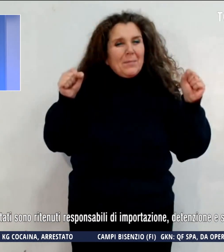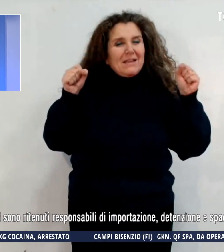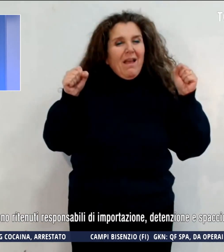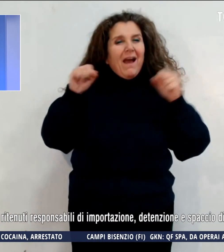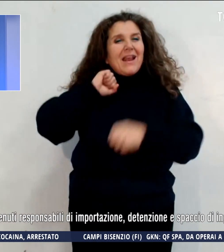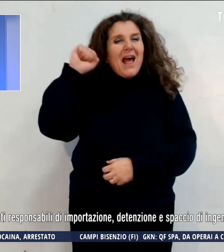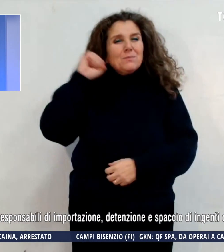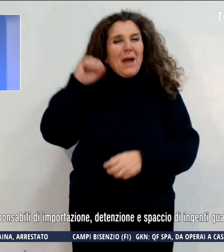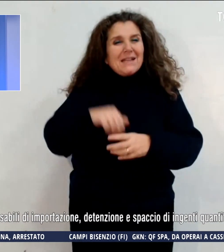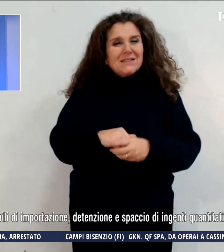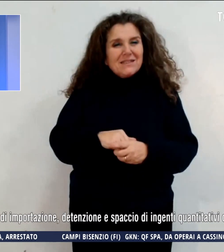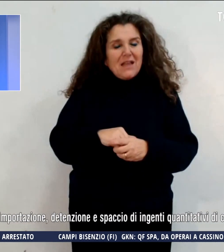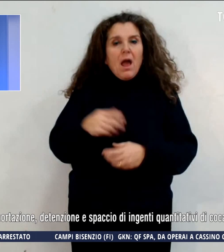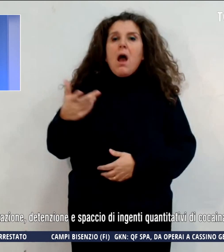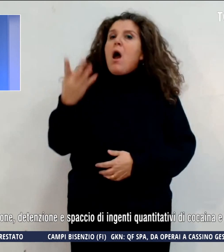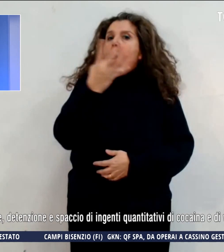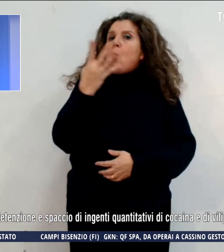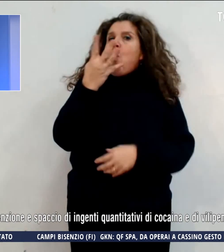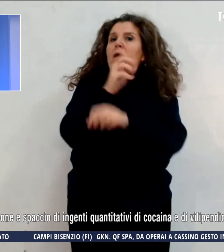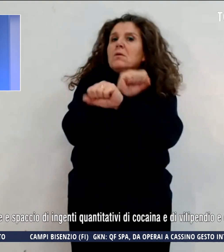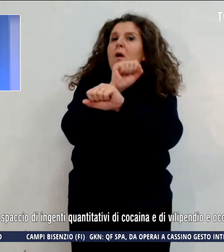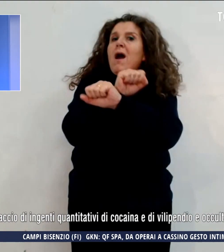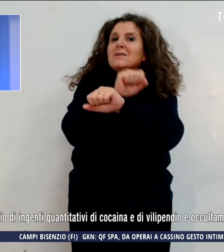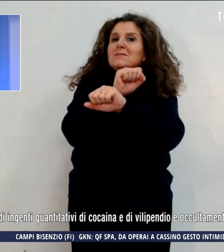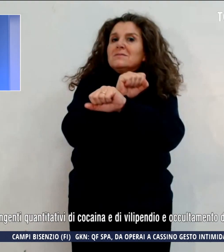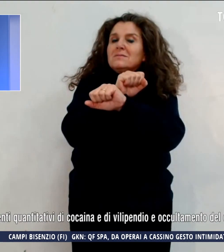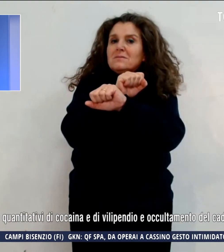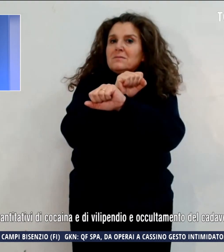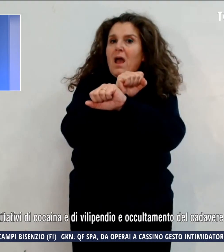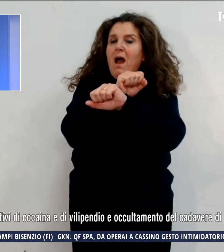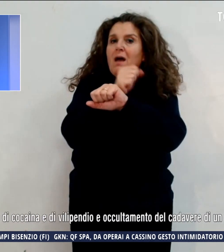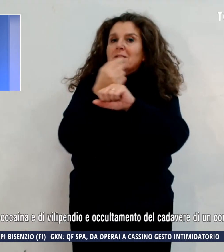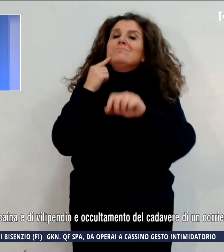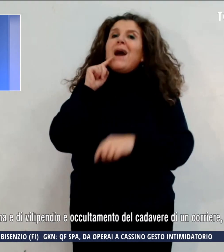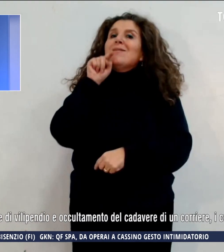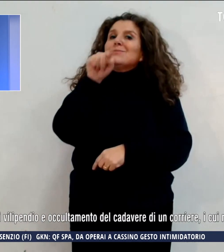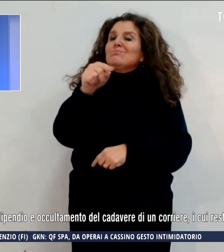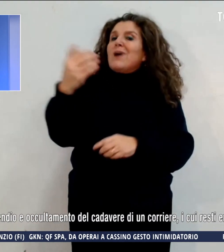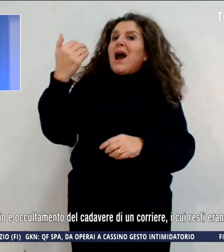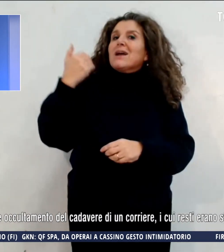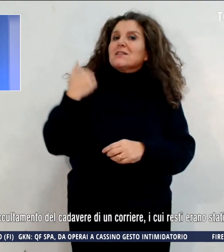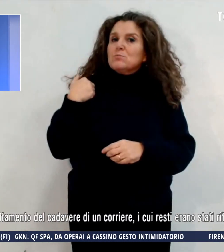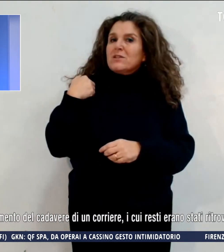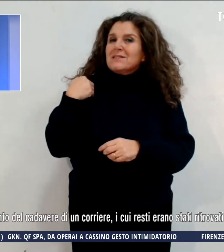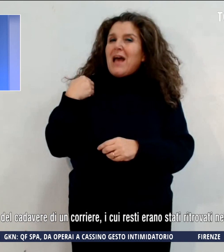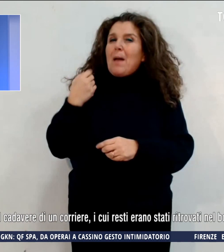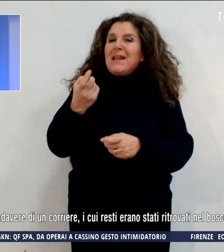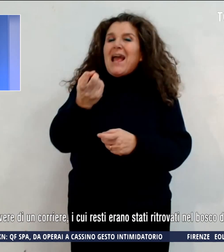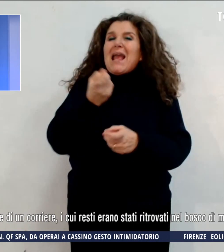I quattro arrestati sono stati ritenuti responsabili di importazione,